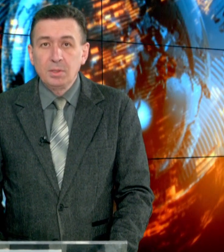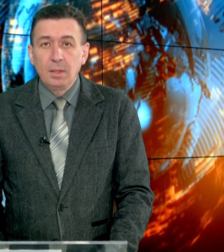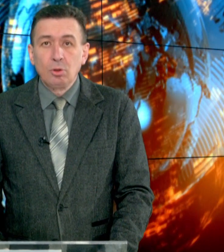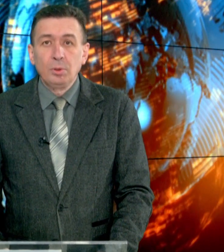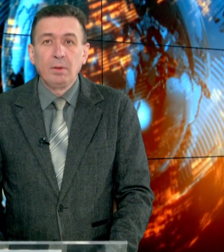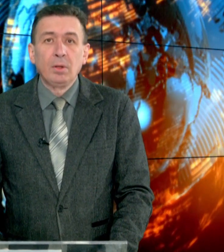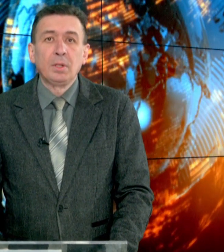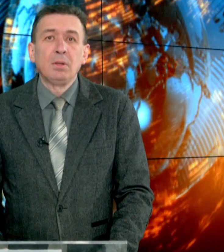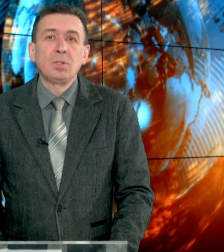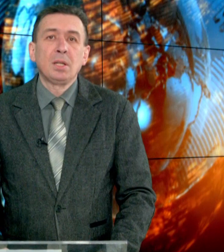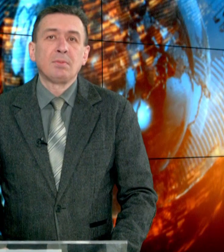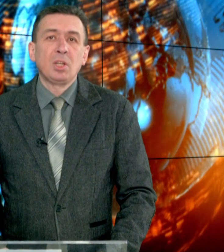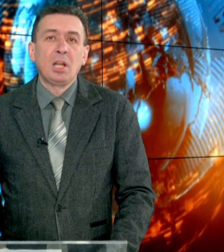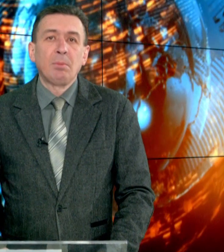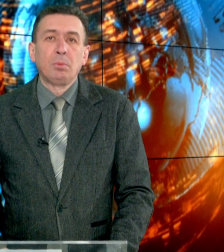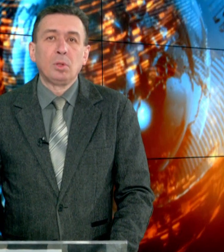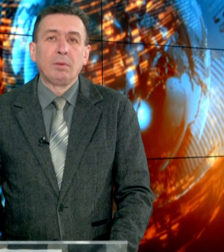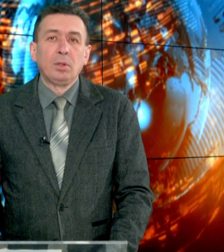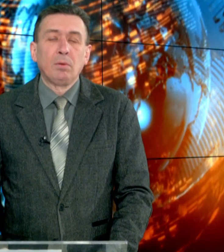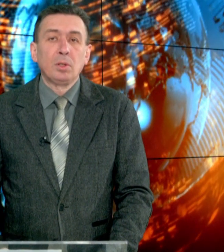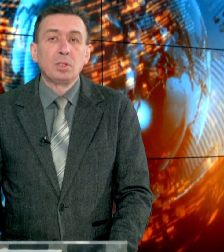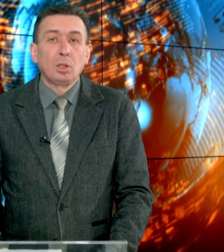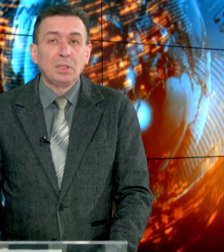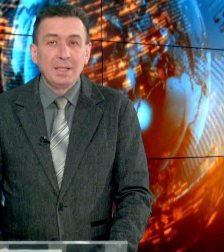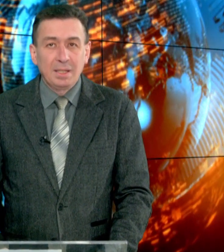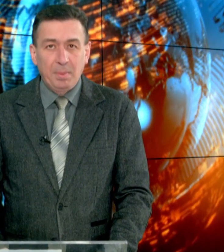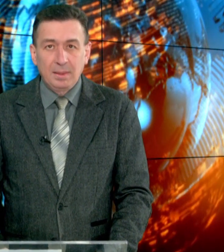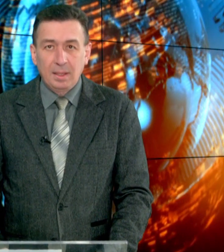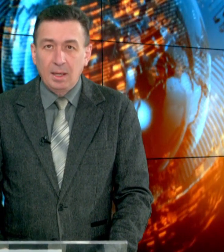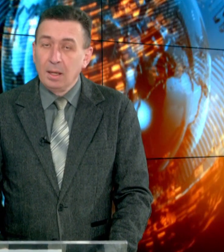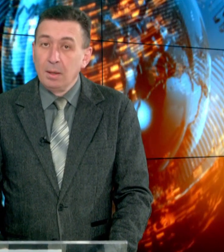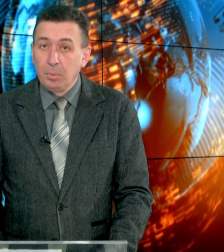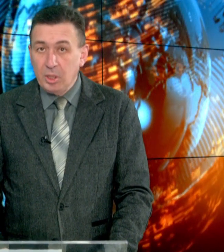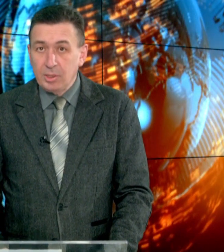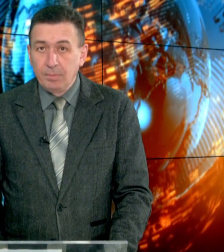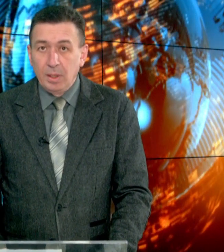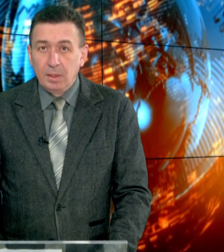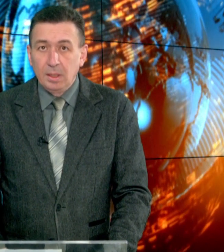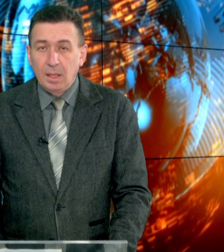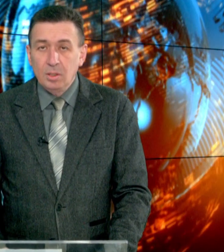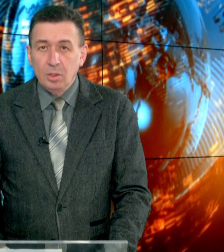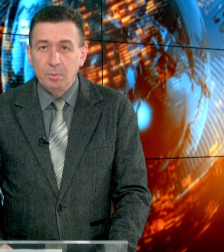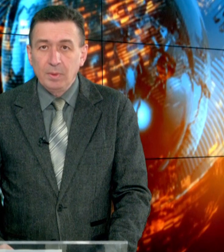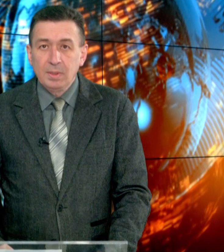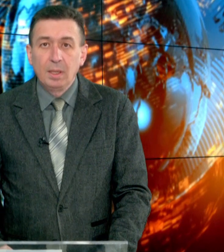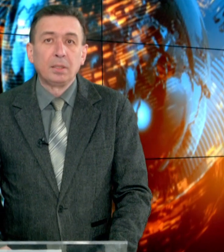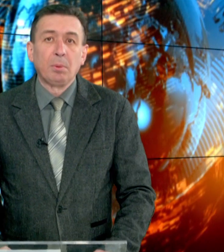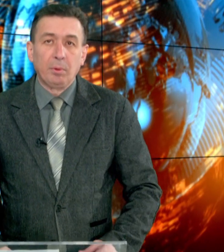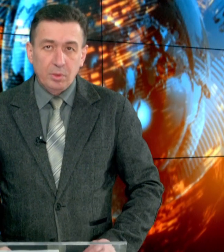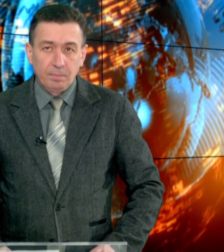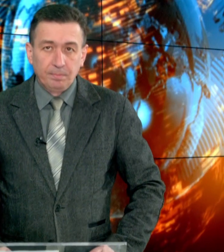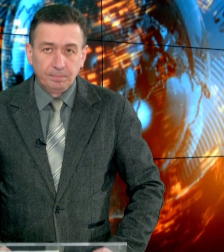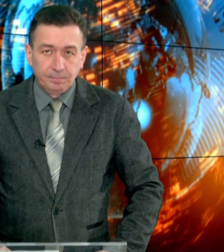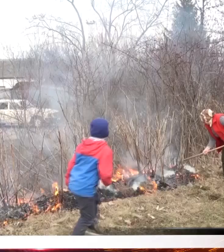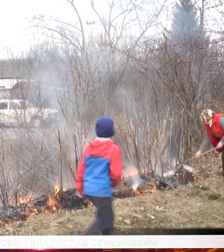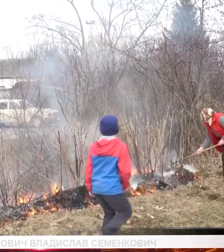Відтак, за останню добу на Івано-Франківщині надзвичайниками було ліквідовано 135 таких пожеж. Детальніше розповість Андрій